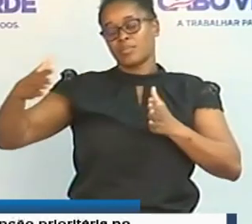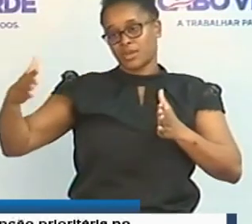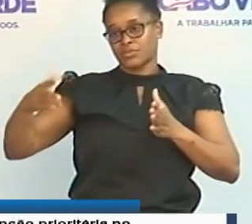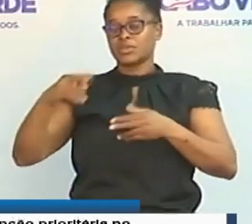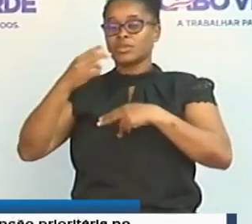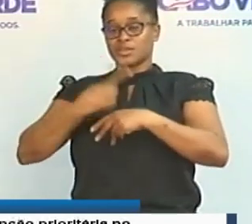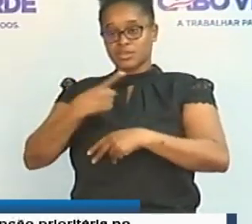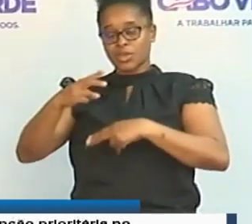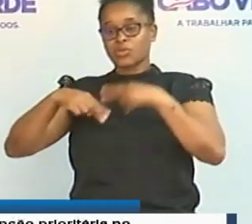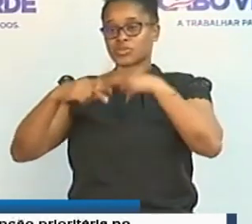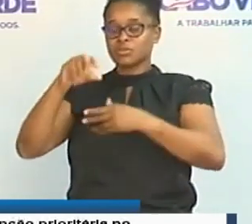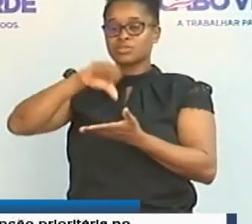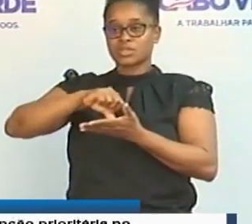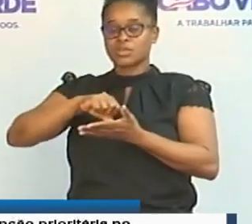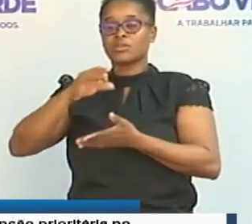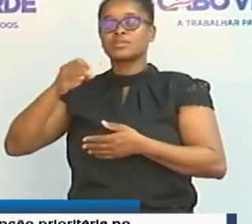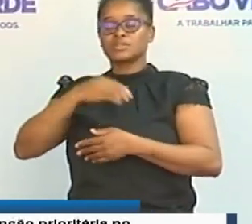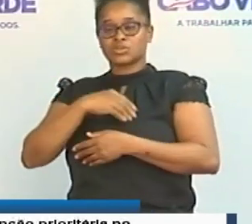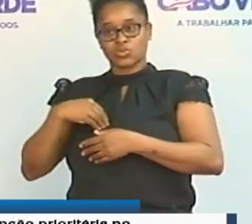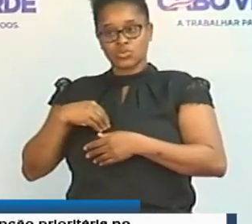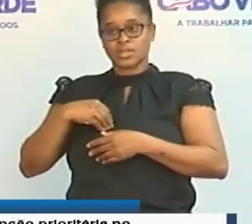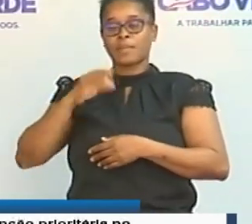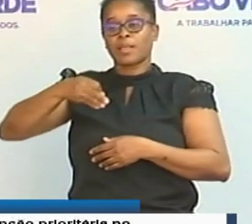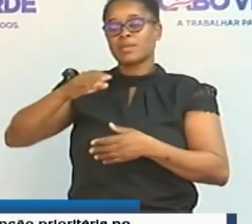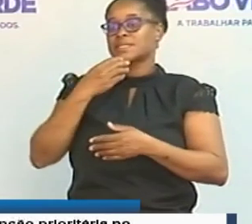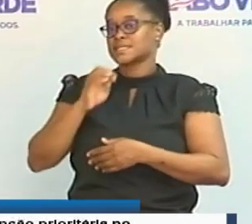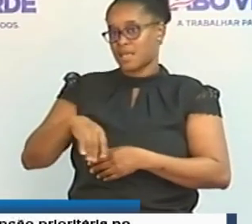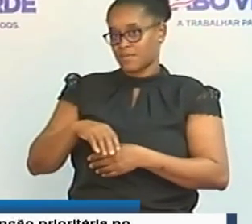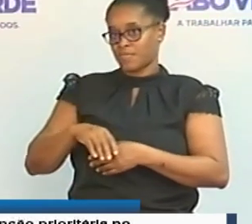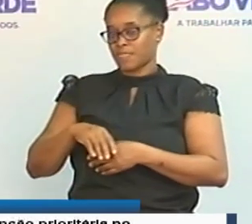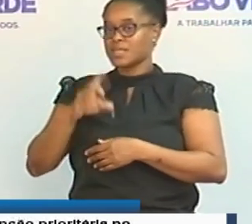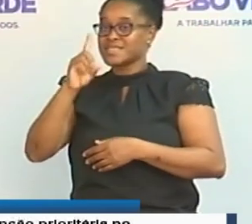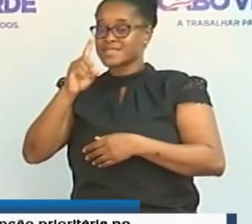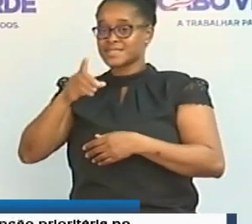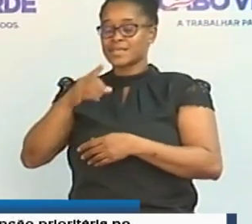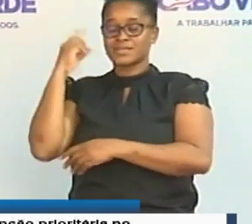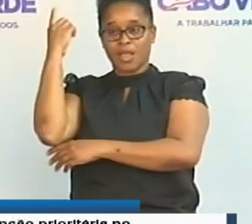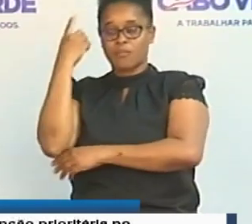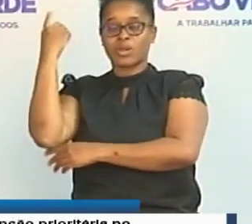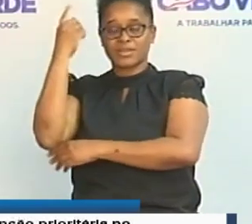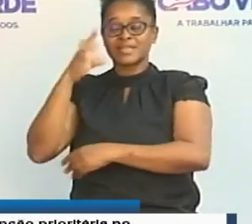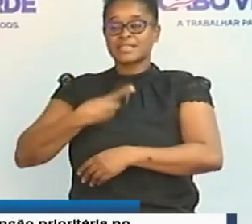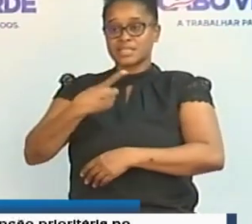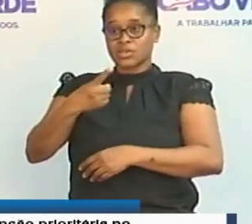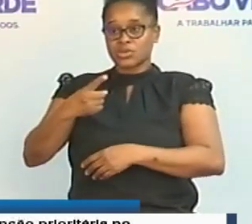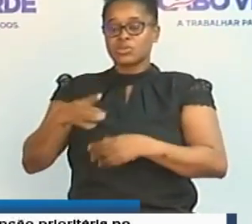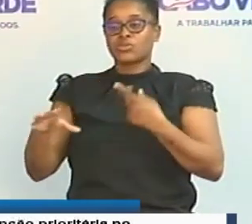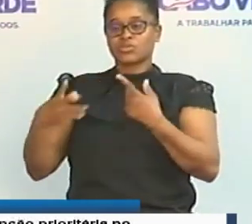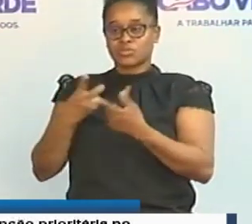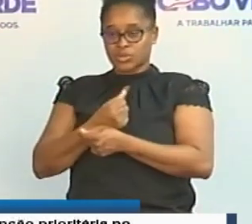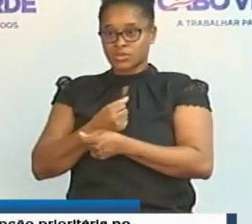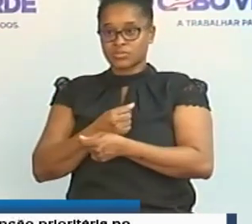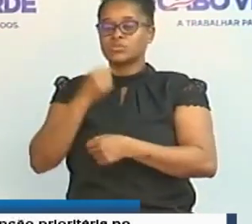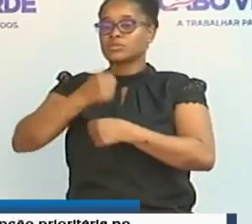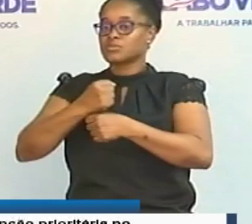Será construído o posto sanitário de Palmeira no São. Seis ambulâncias serão adquiridas para os serviços de